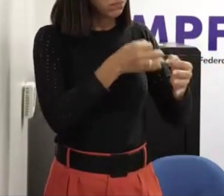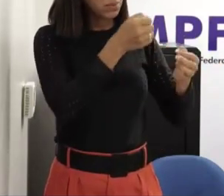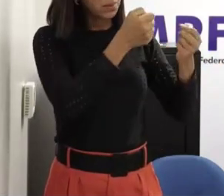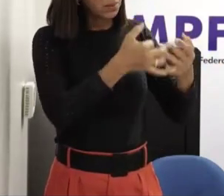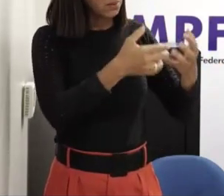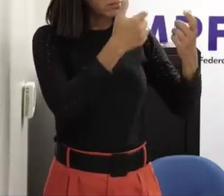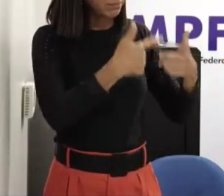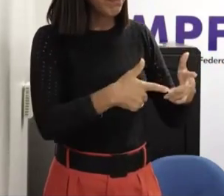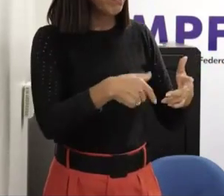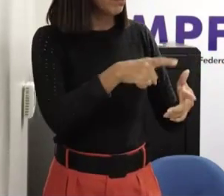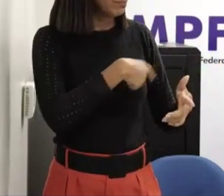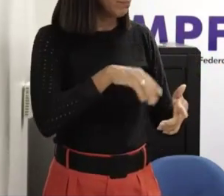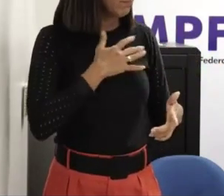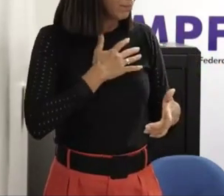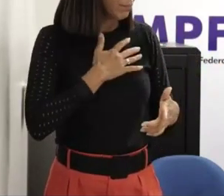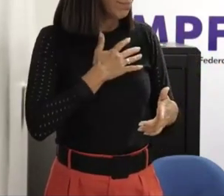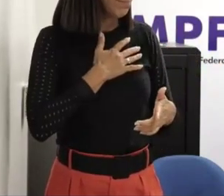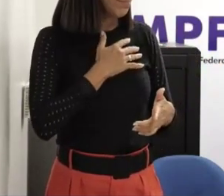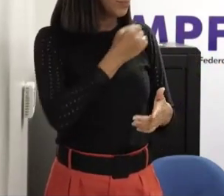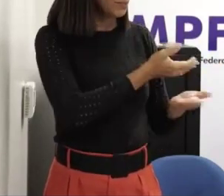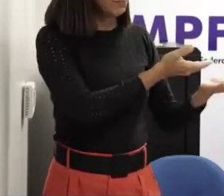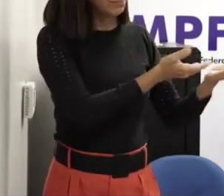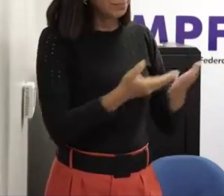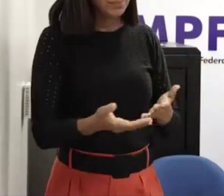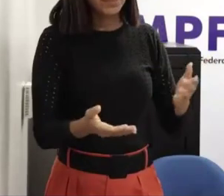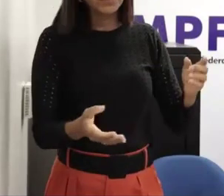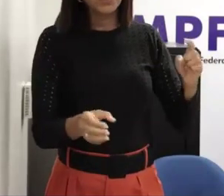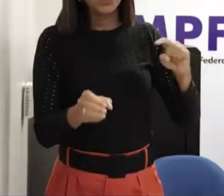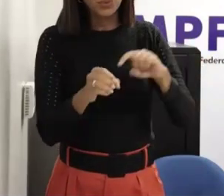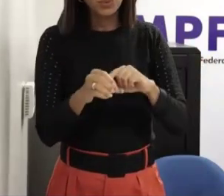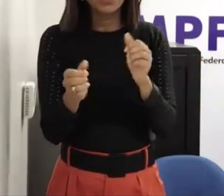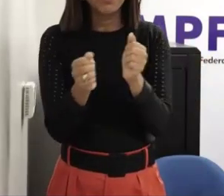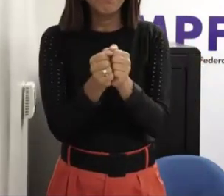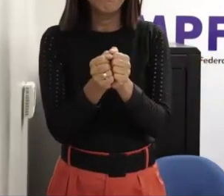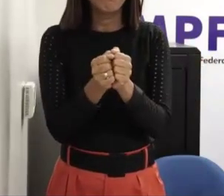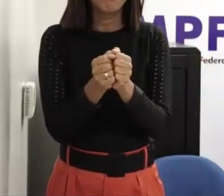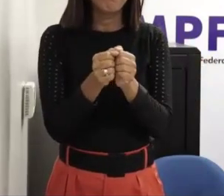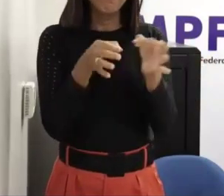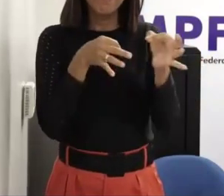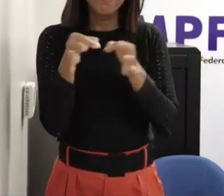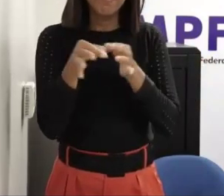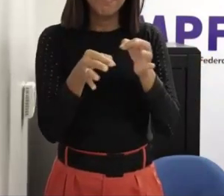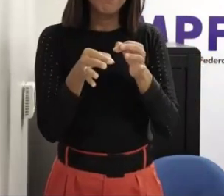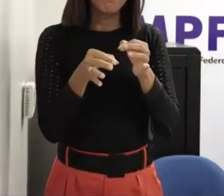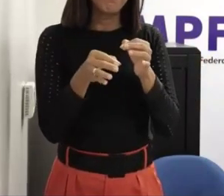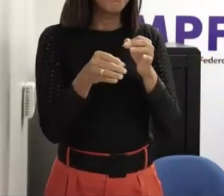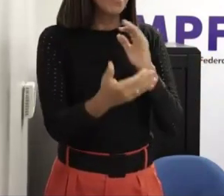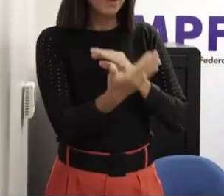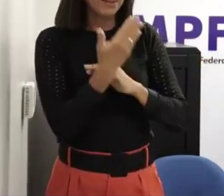e bem-vindo ao projeto guardião aí pra integrar com todos nós aqui presentes a construção desses protocolos todos